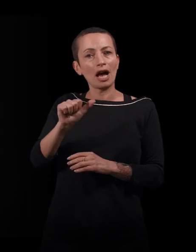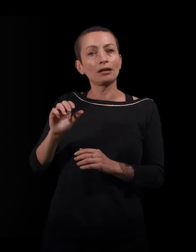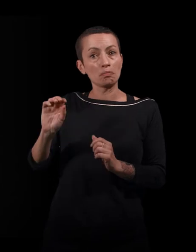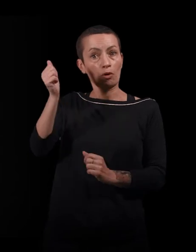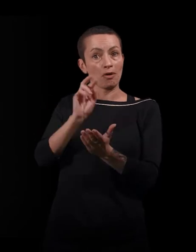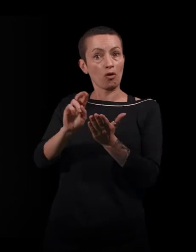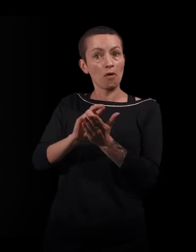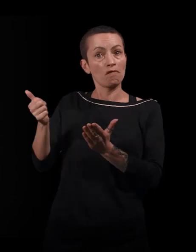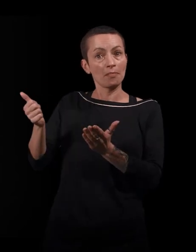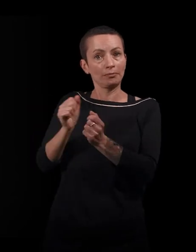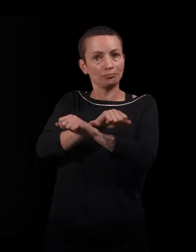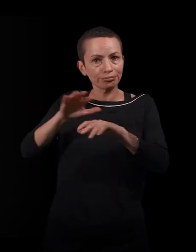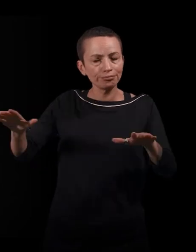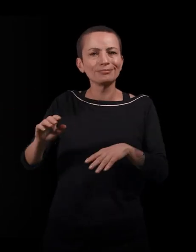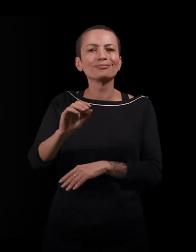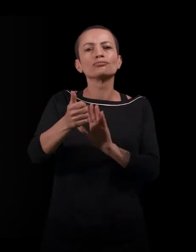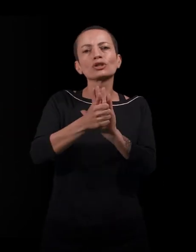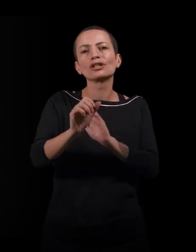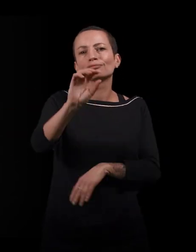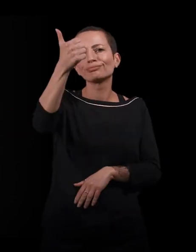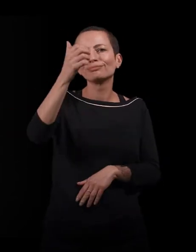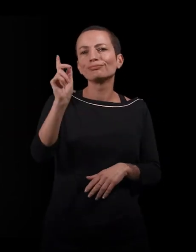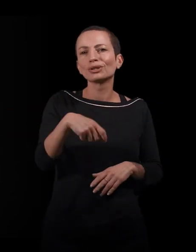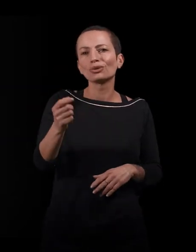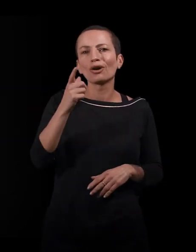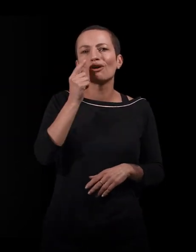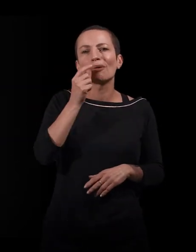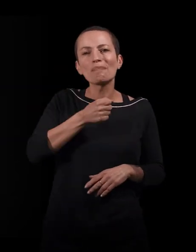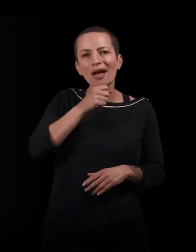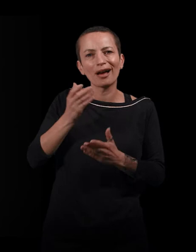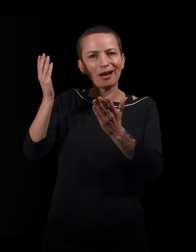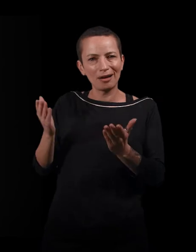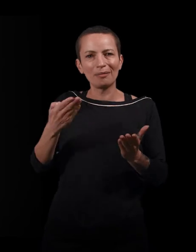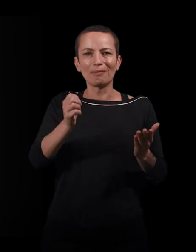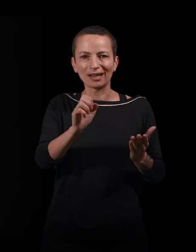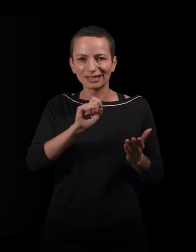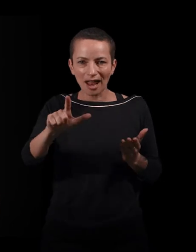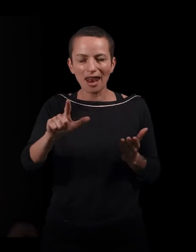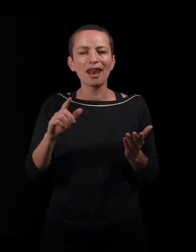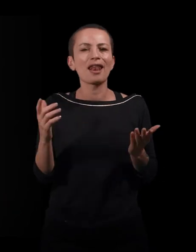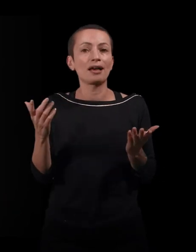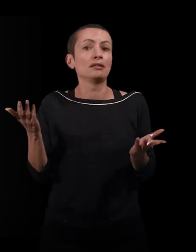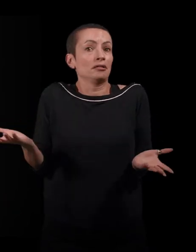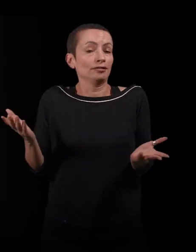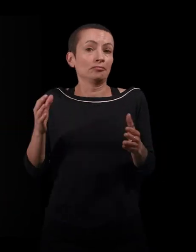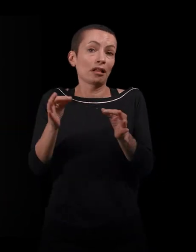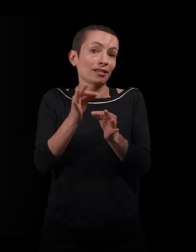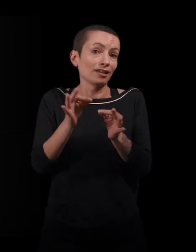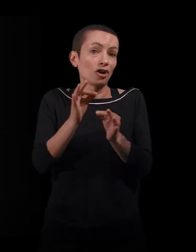premier roman, le personnage central, bien sûr, c'est votre grand-père, Marcel El-Kahin, tailleur à Rélysane,